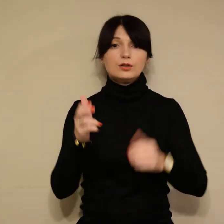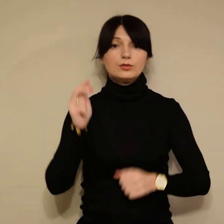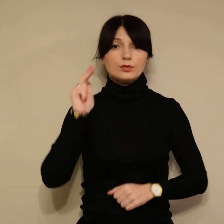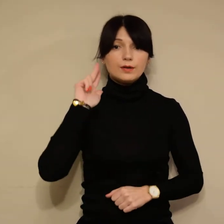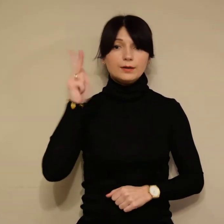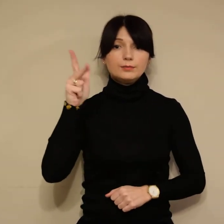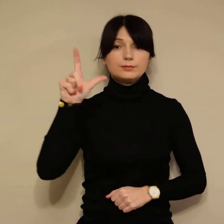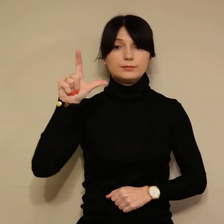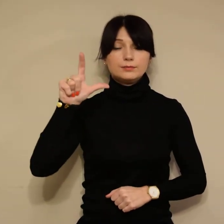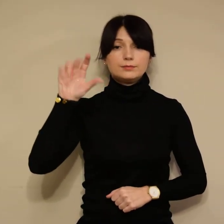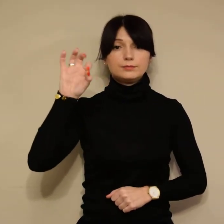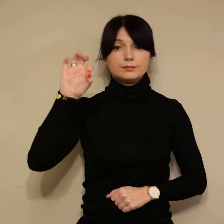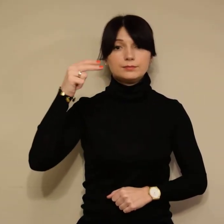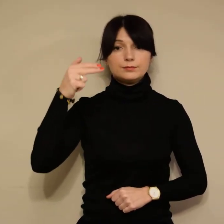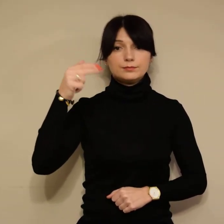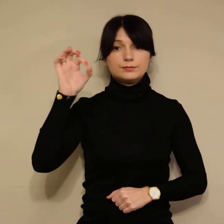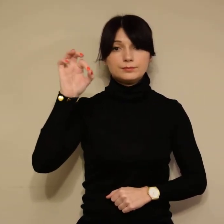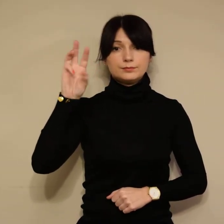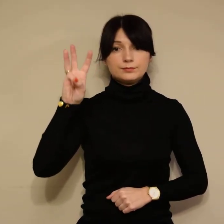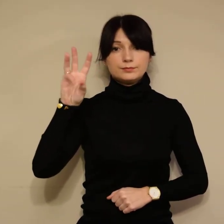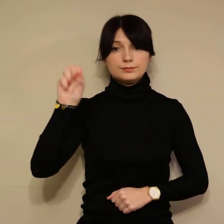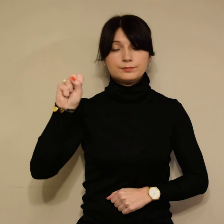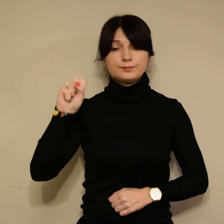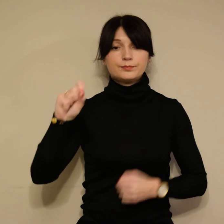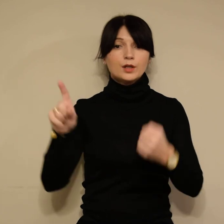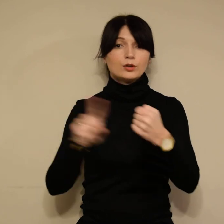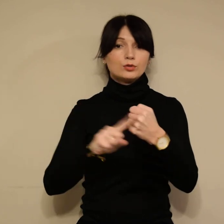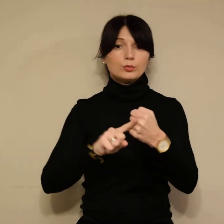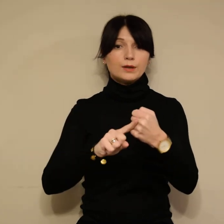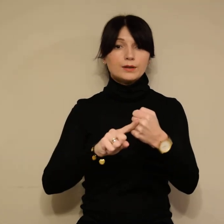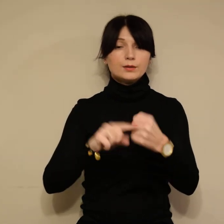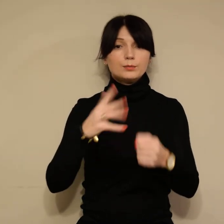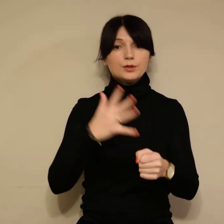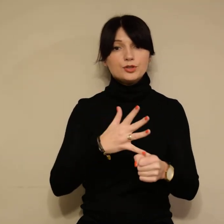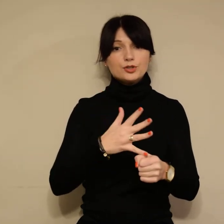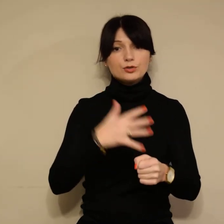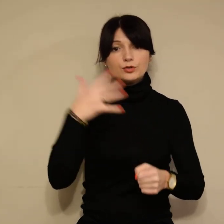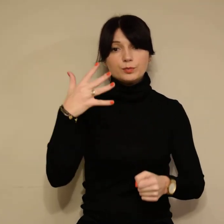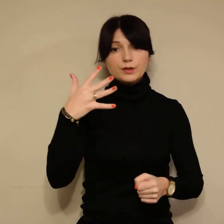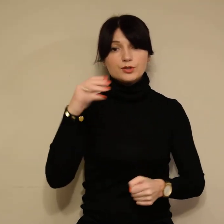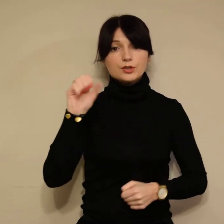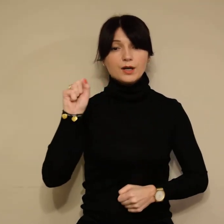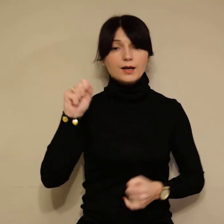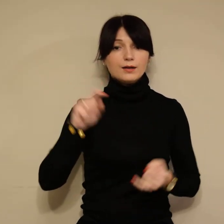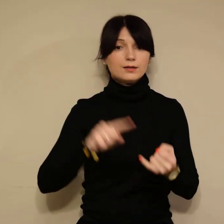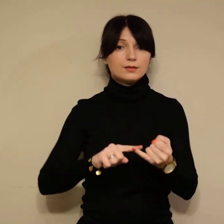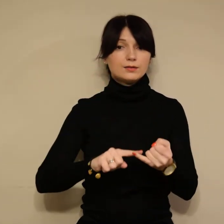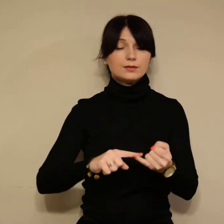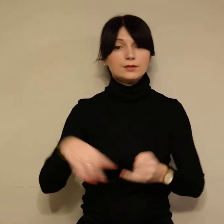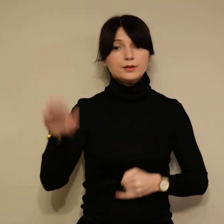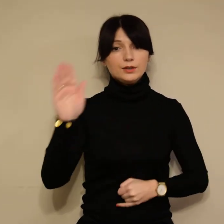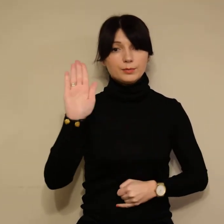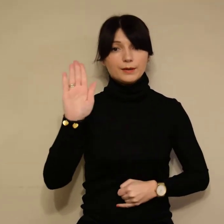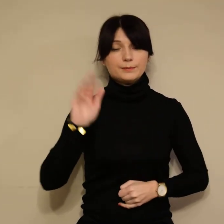Klonowa, nr 55A i B.